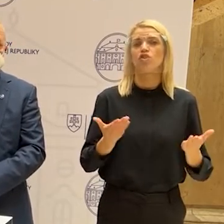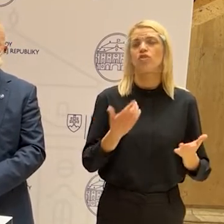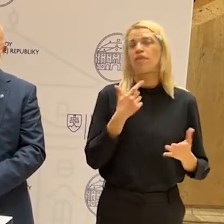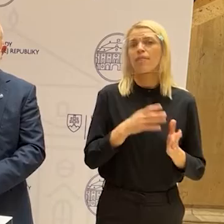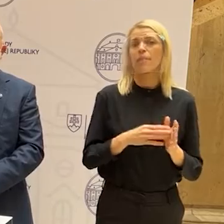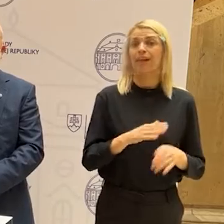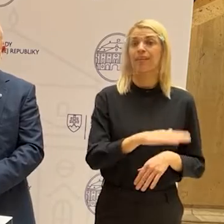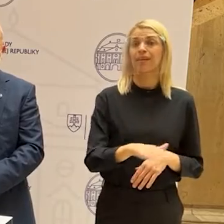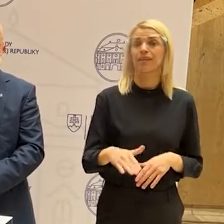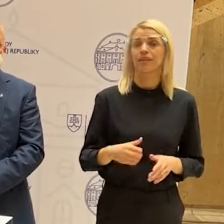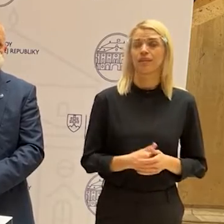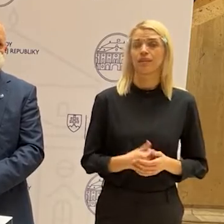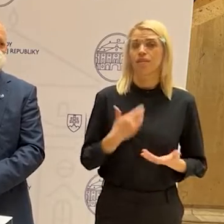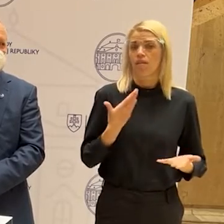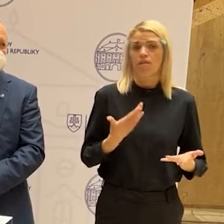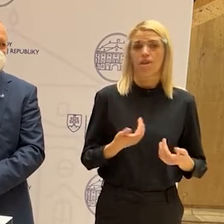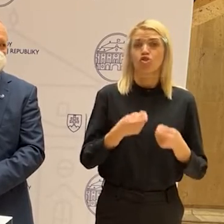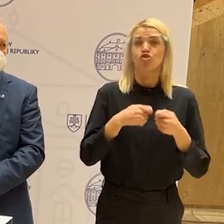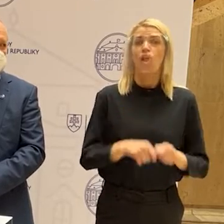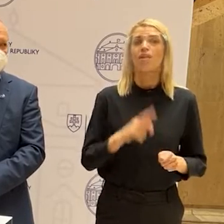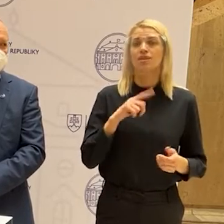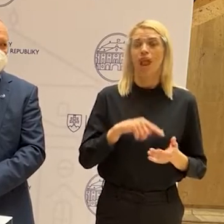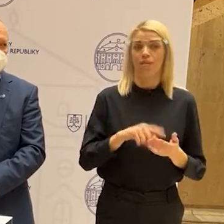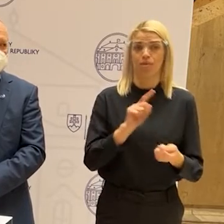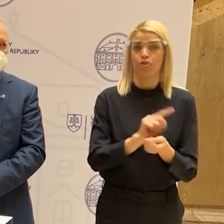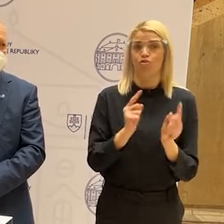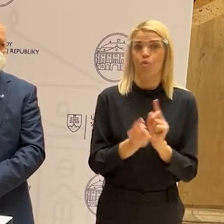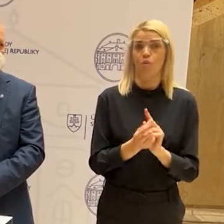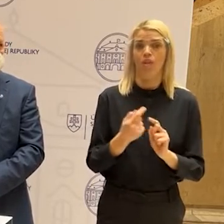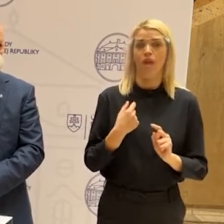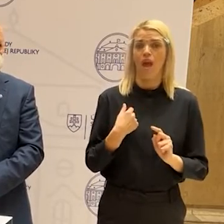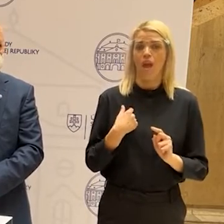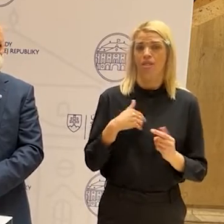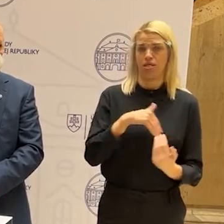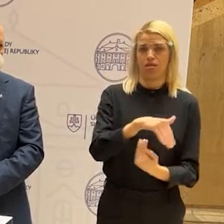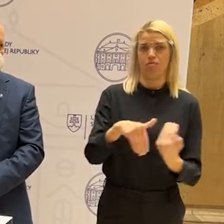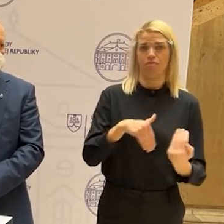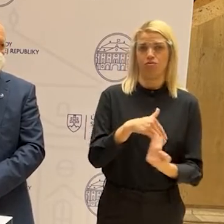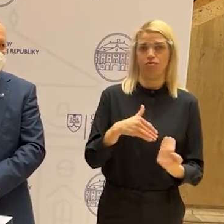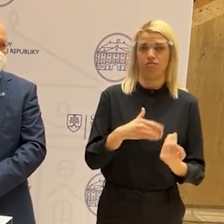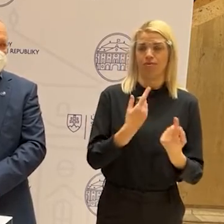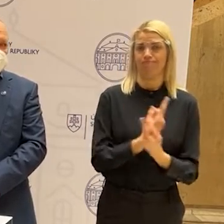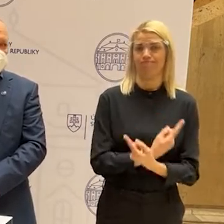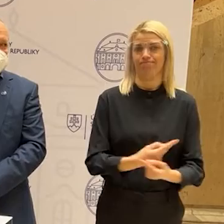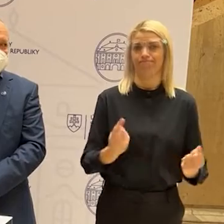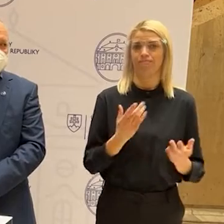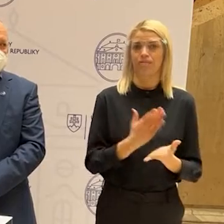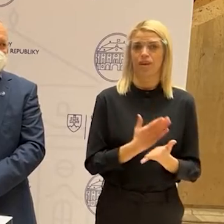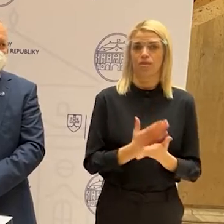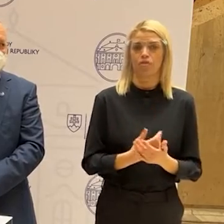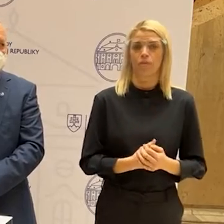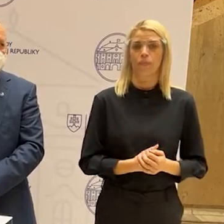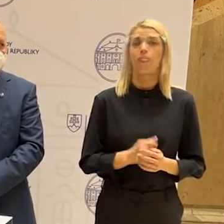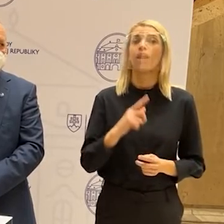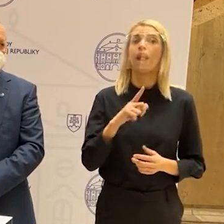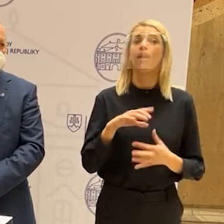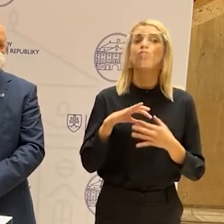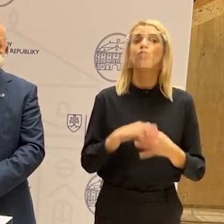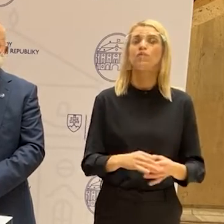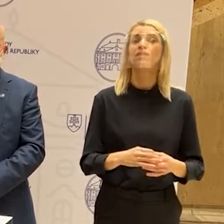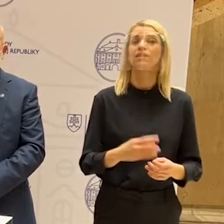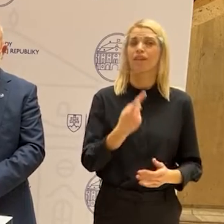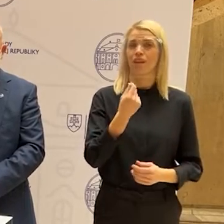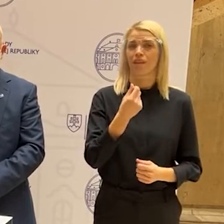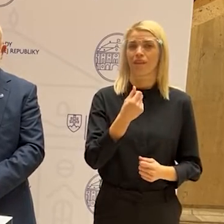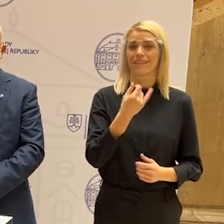Členské si platia také, ako sa dohodnú. Do toho sa my vôbec nestaráme. Lebe práve kvôli tomu výpadku, ktorý som